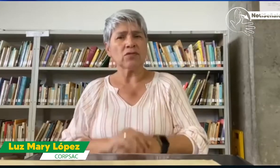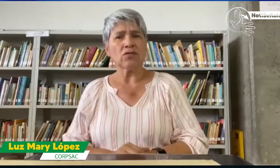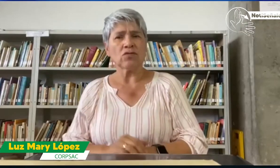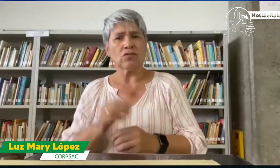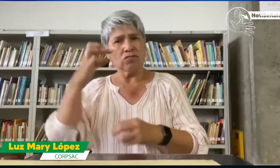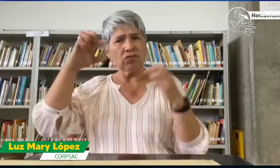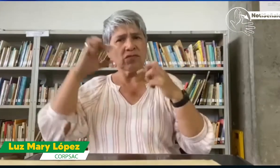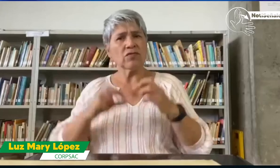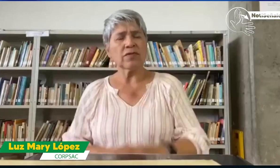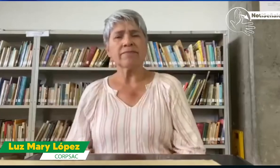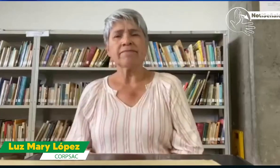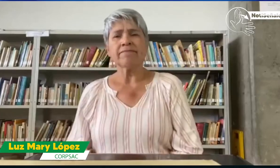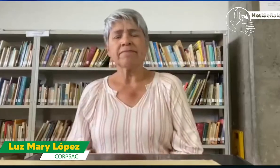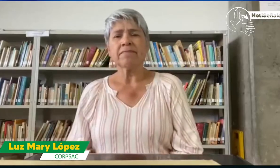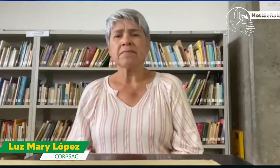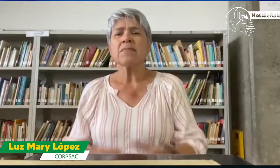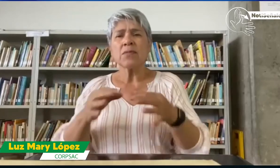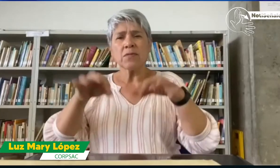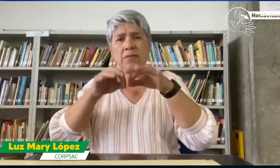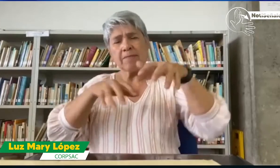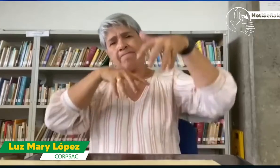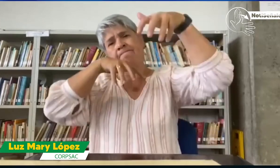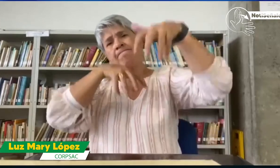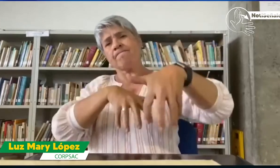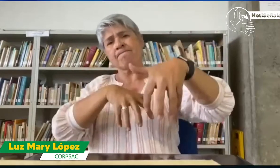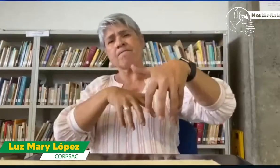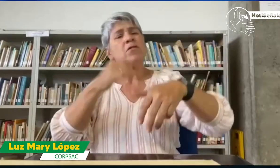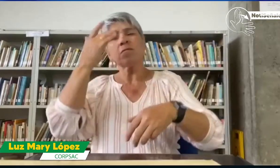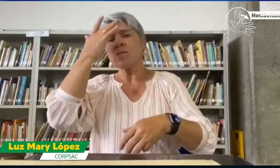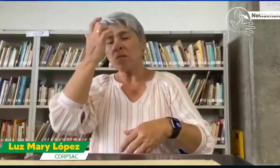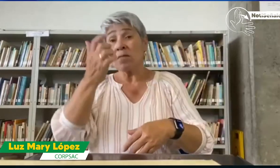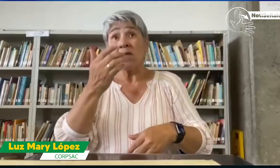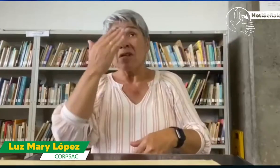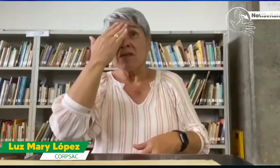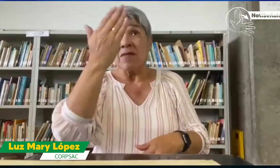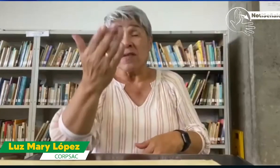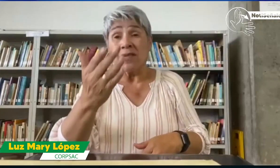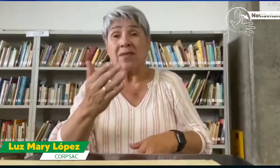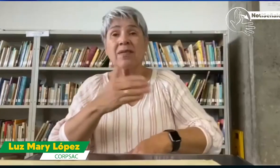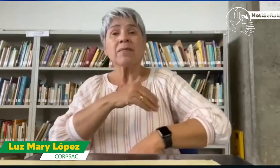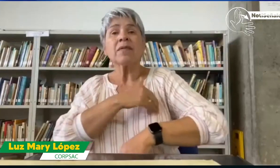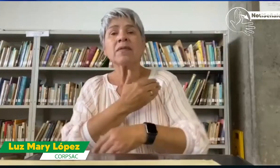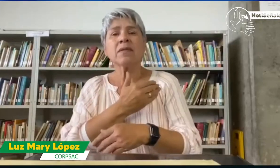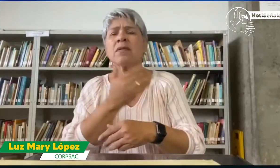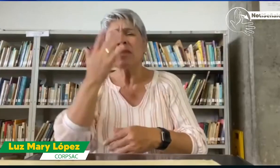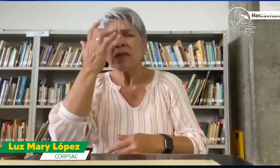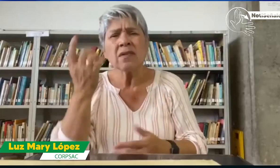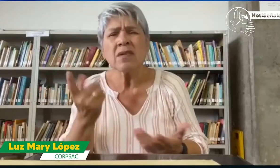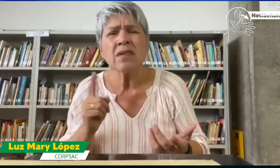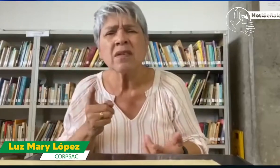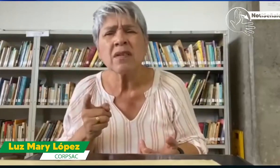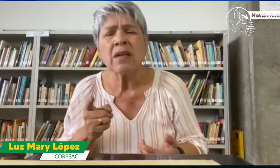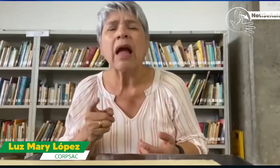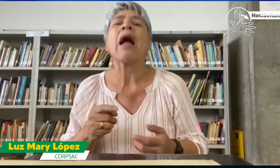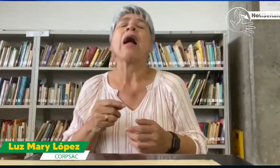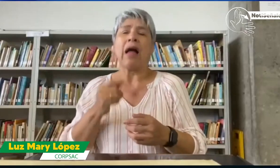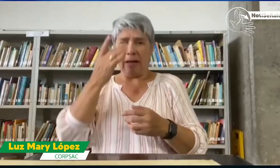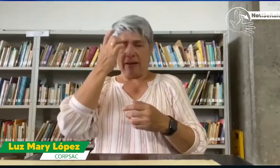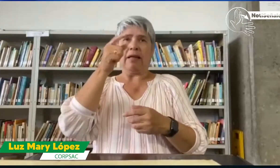es el concurso de profesores y la profesionalización de las personas sordas como educadores. Entonces, yo